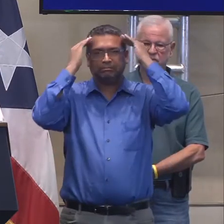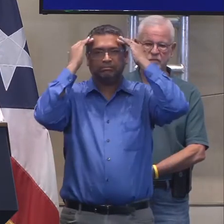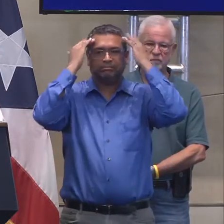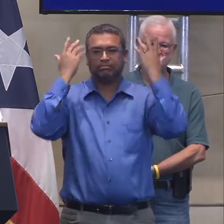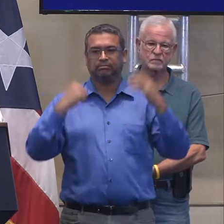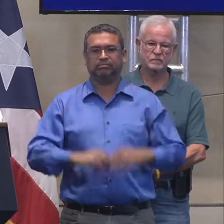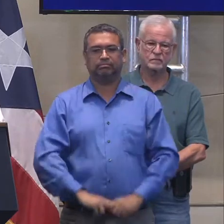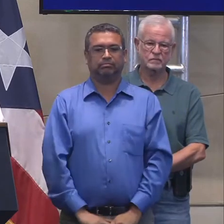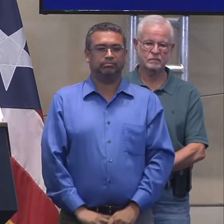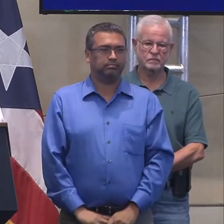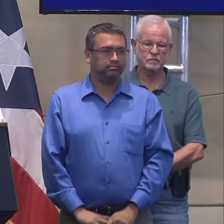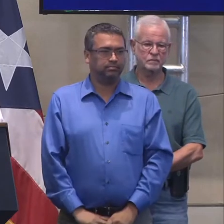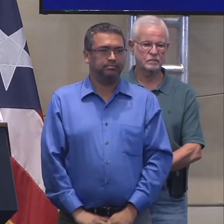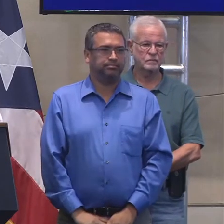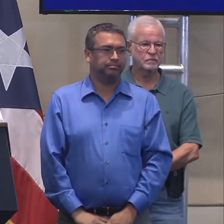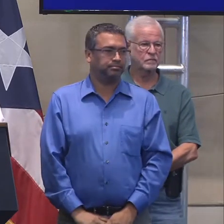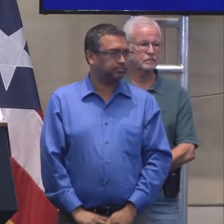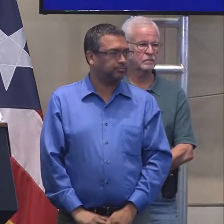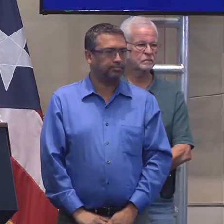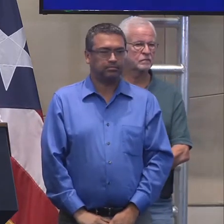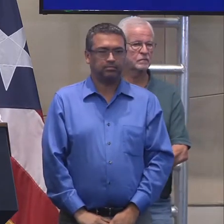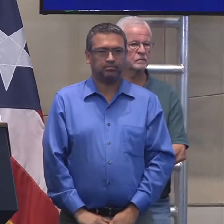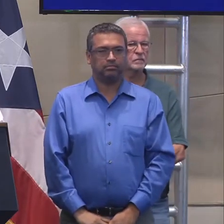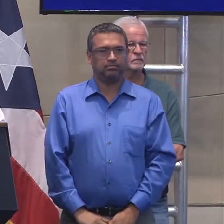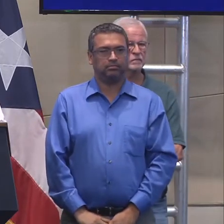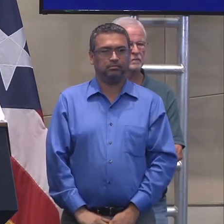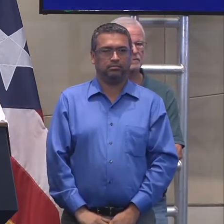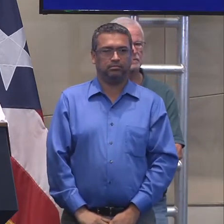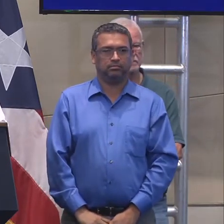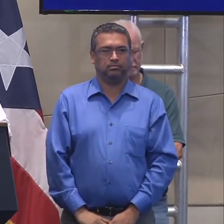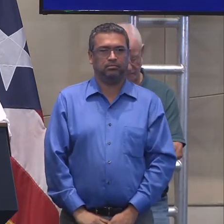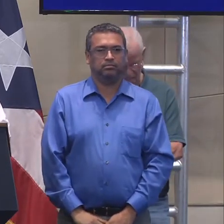recibir los, los productos. Una pregunta para mí, de outlet, Bloomberg.